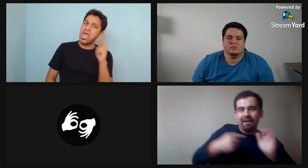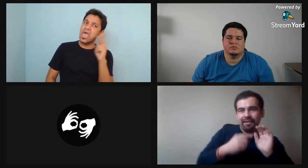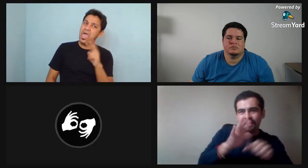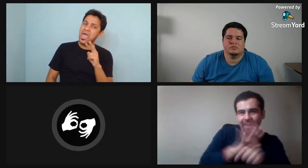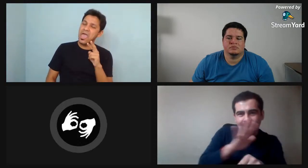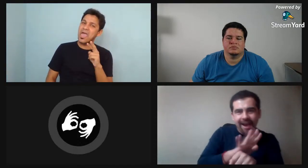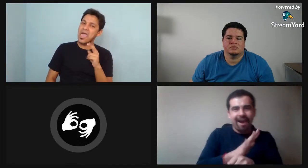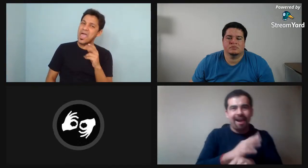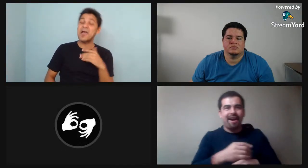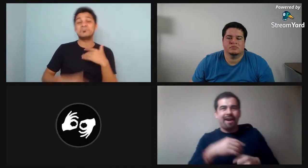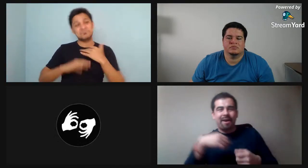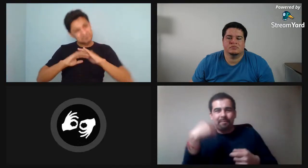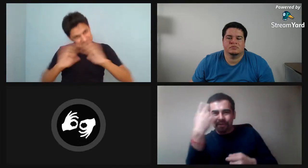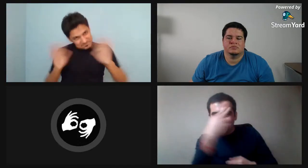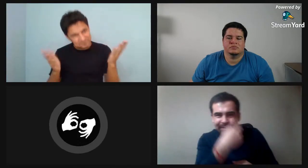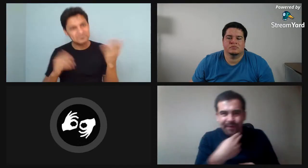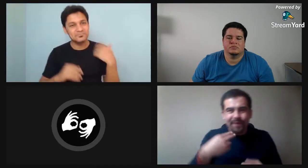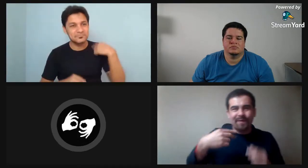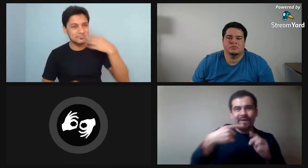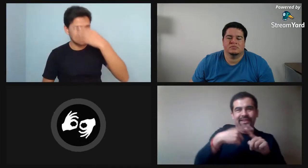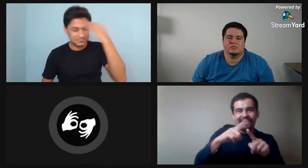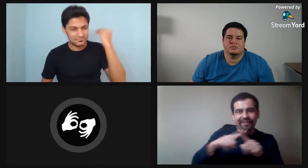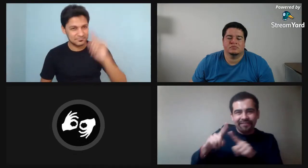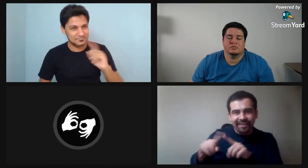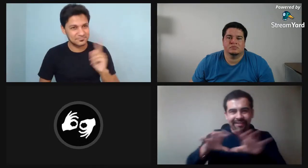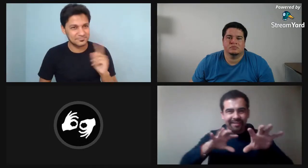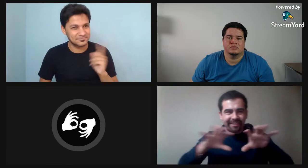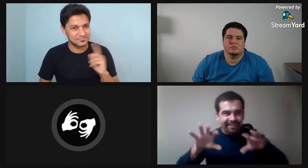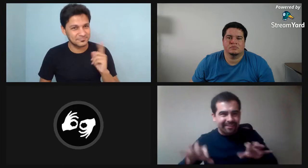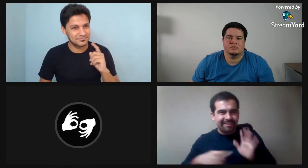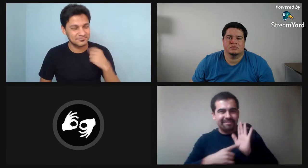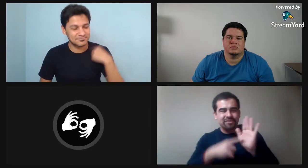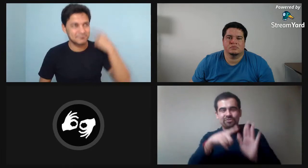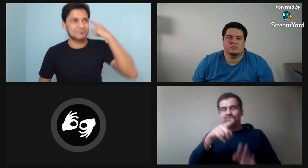Y él, él hacía, él presentaba sus propias dramatizaciones.